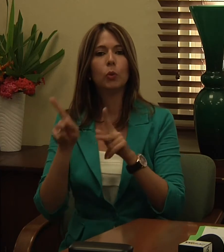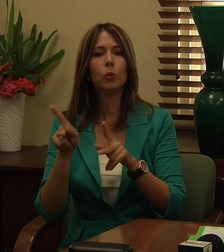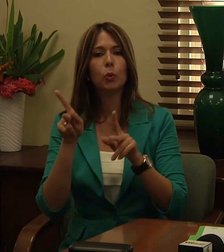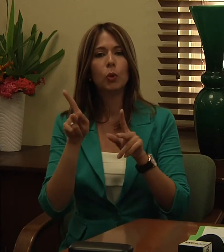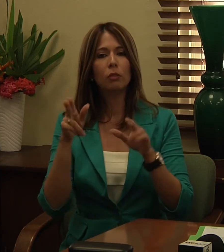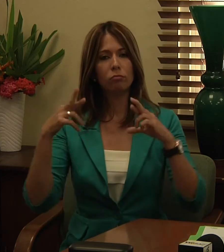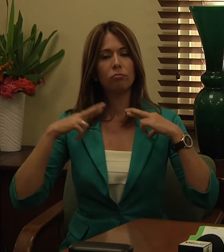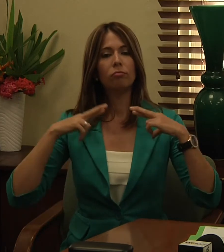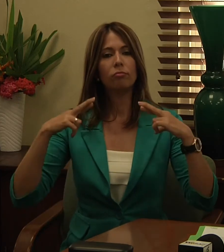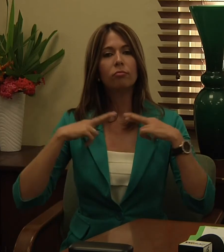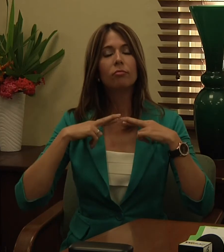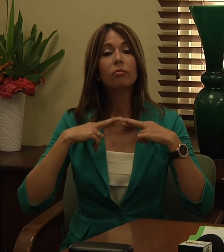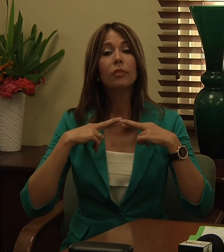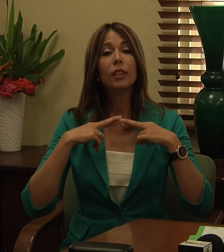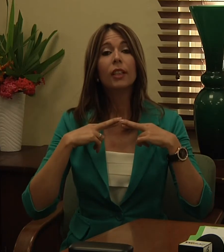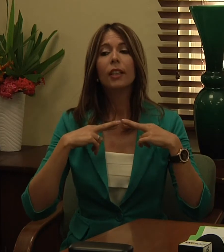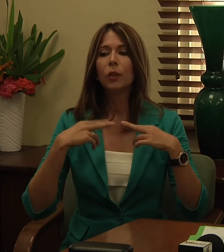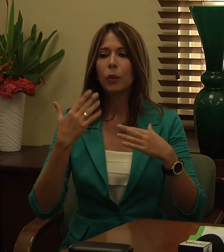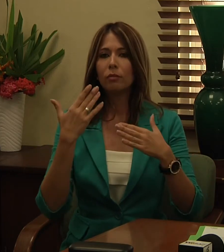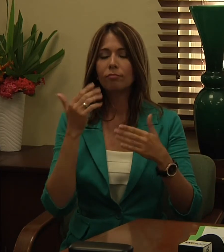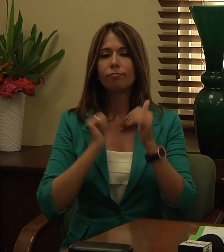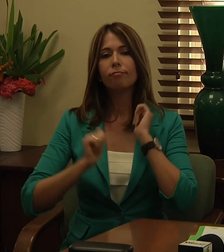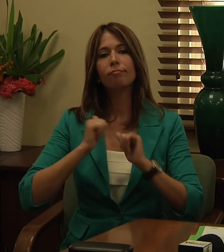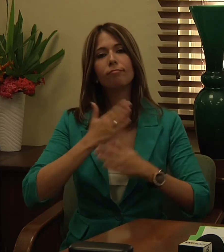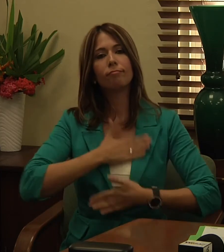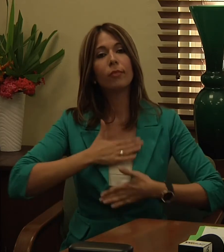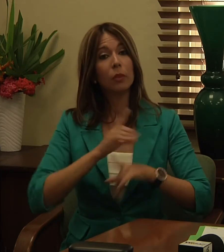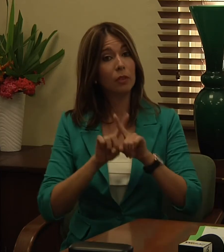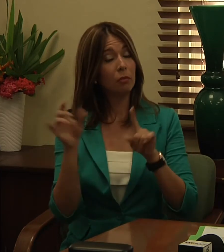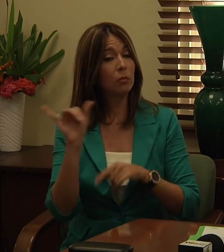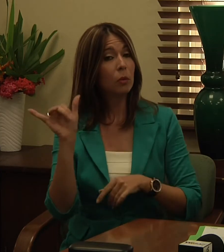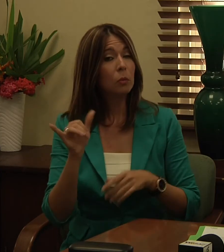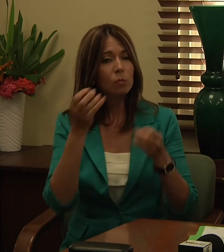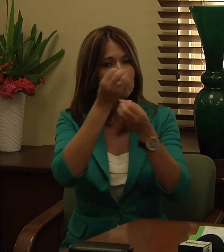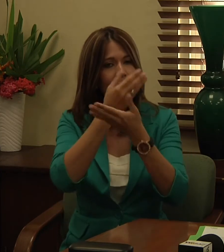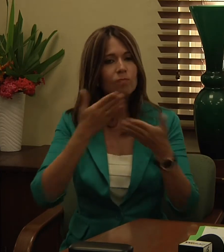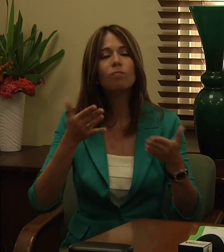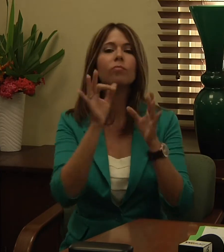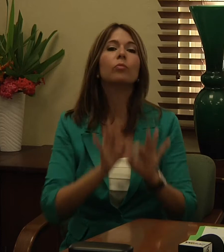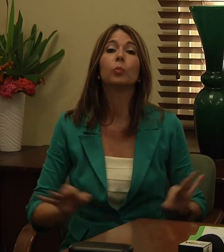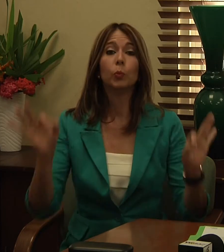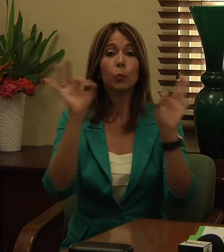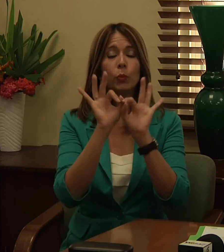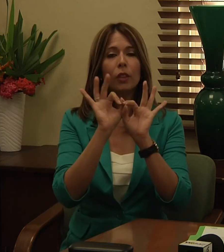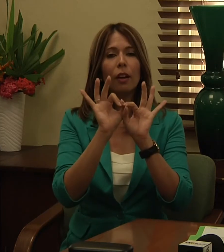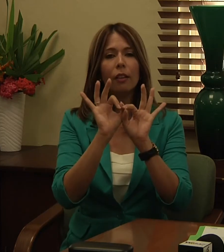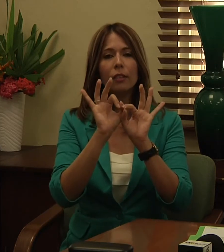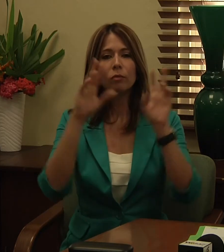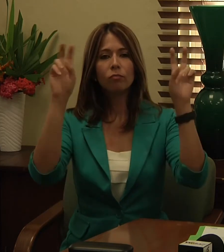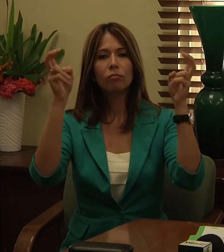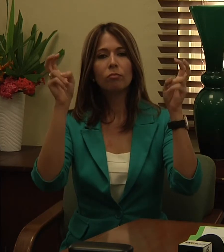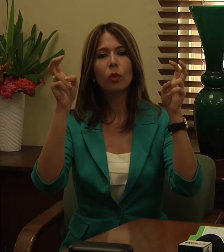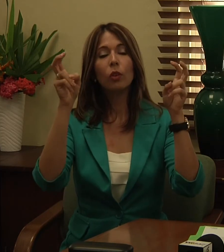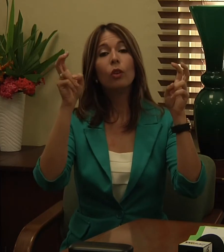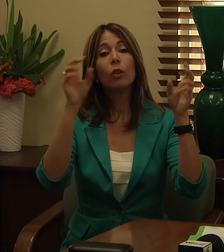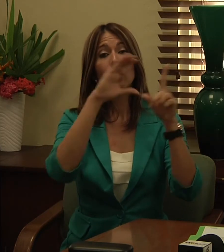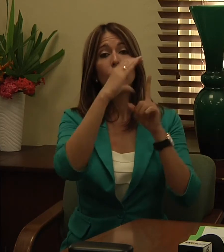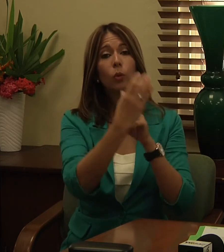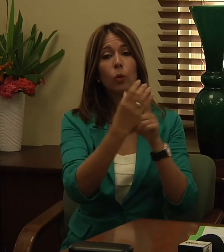mensaje importante para la comunidad universitaria que hemos titulado cultura, música y humor